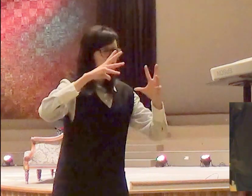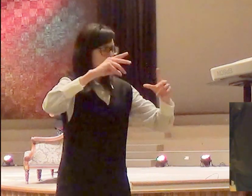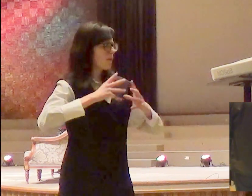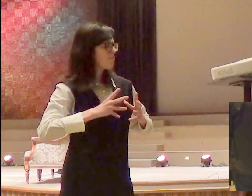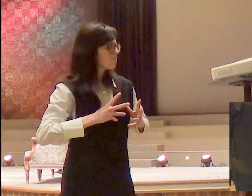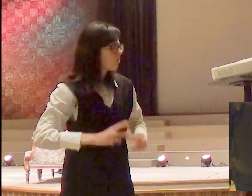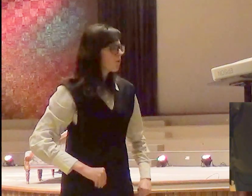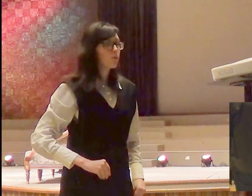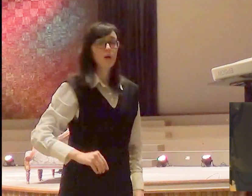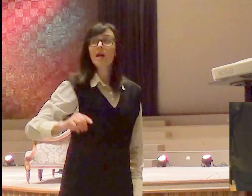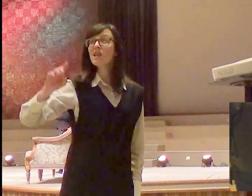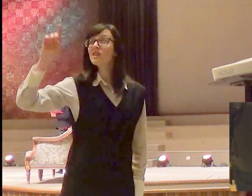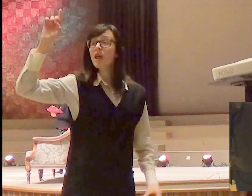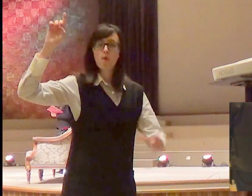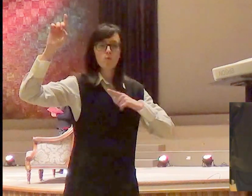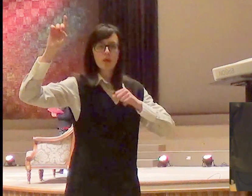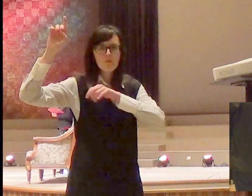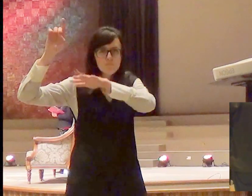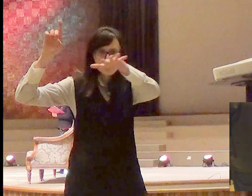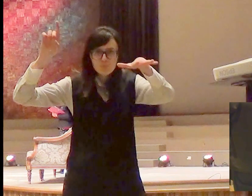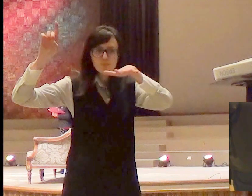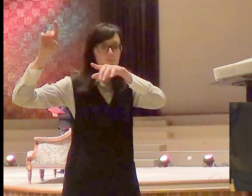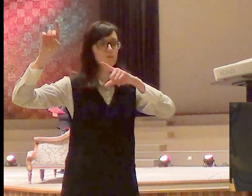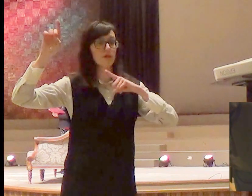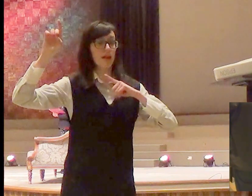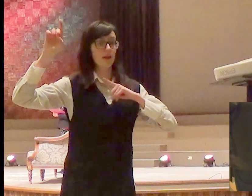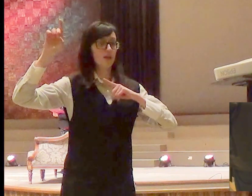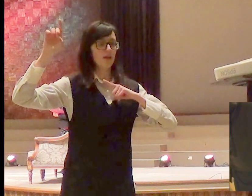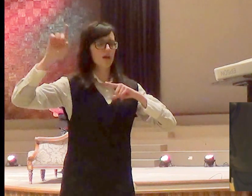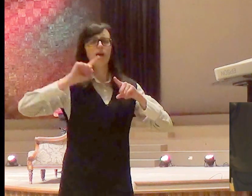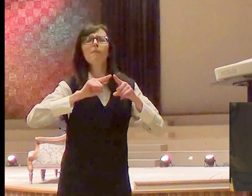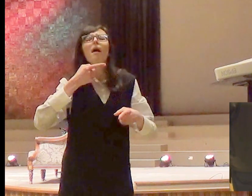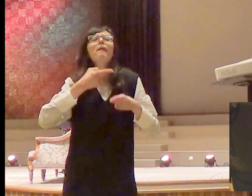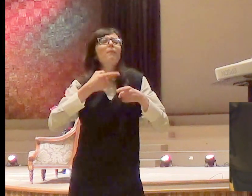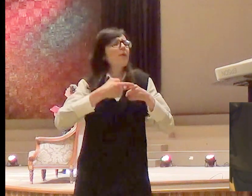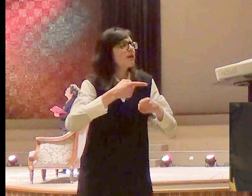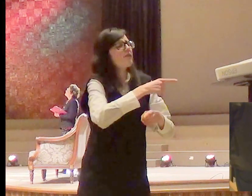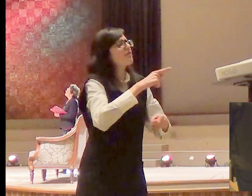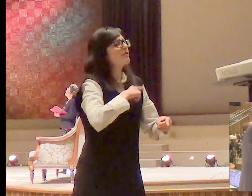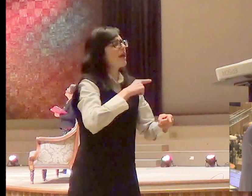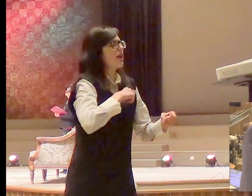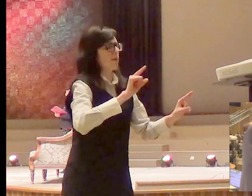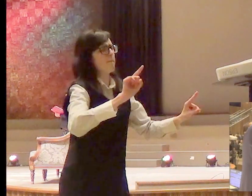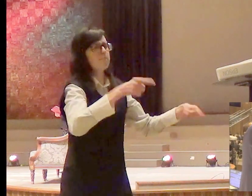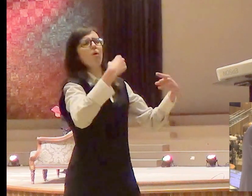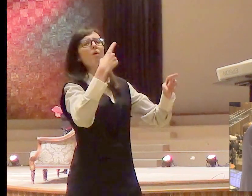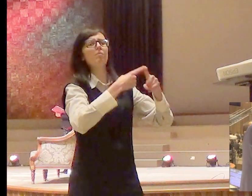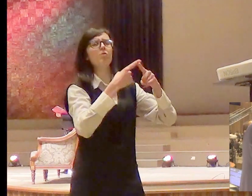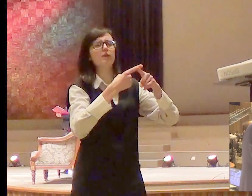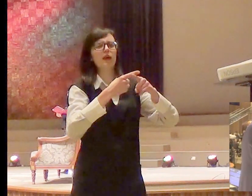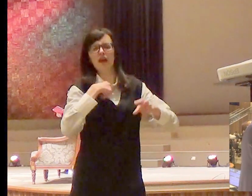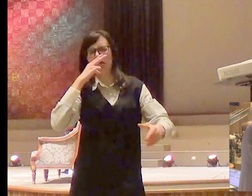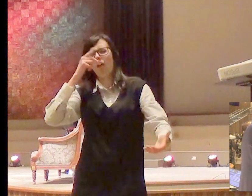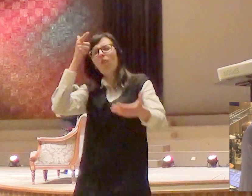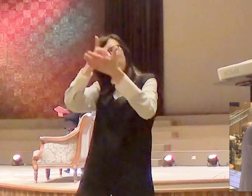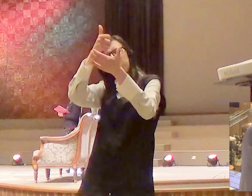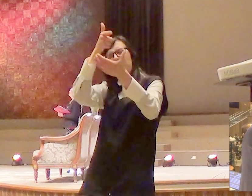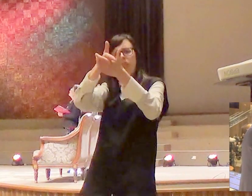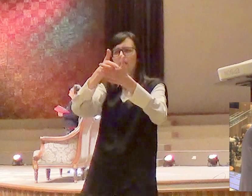e o Senhor está no meio deles, e então, porque vocês se colocam acima da assembleia do Senhor, e quando ouviu